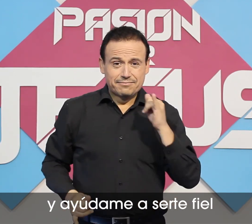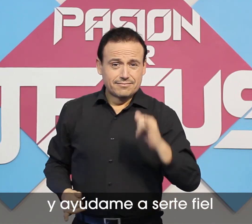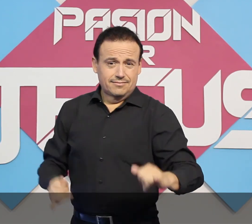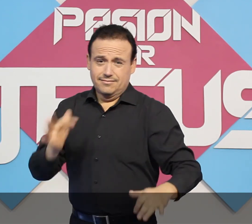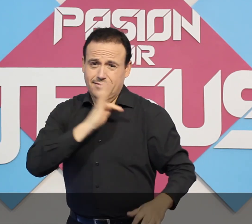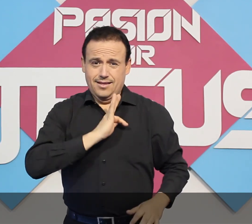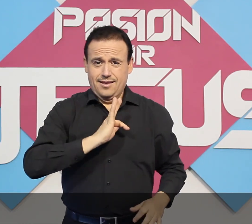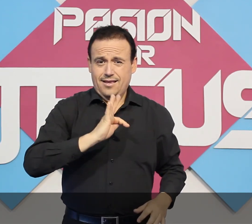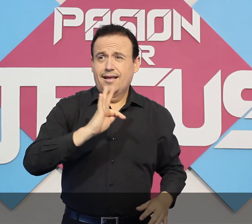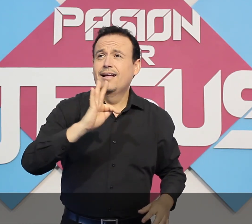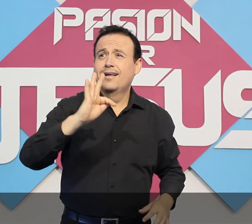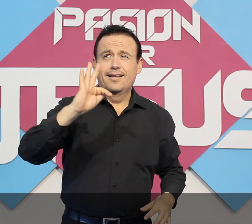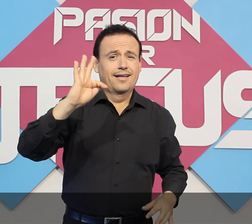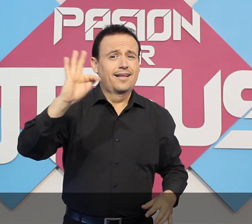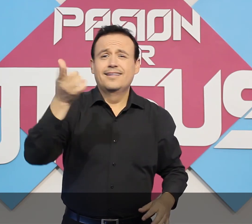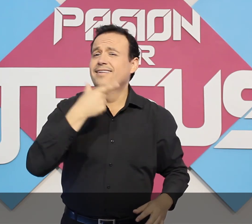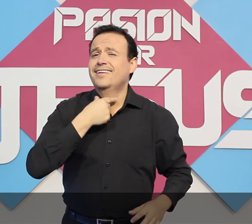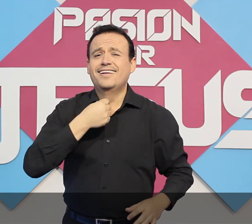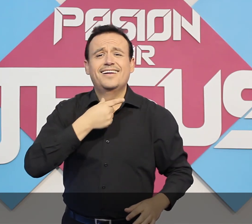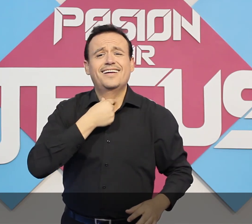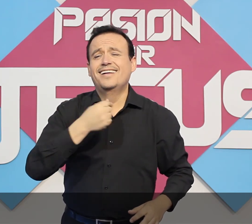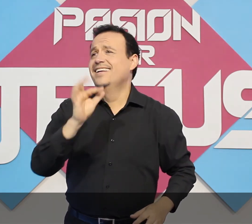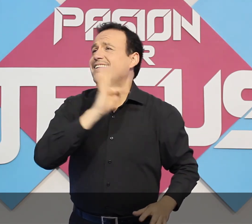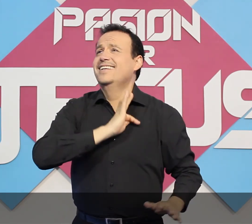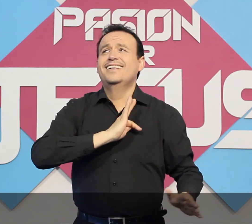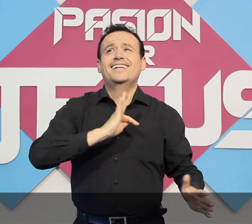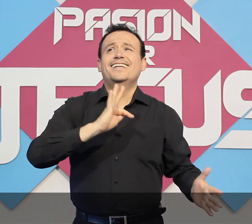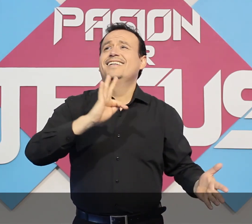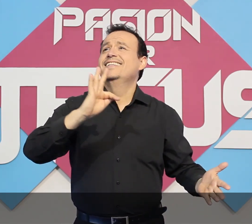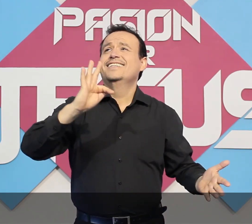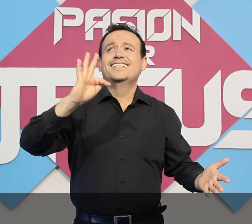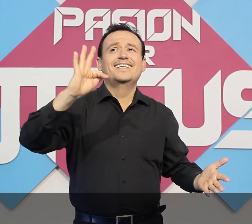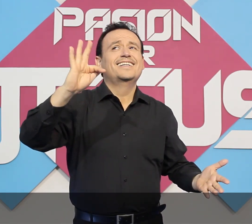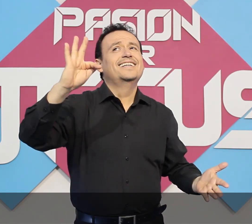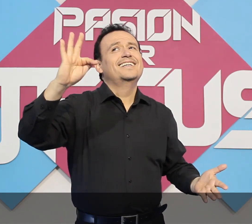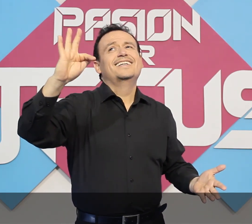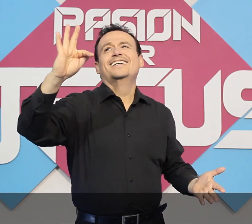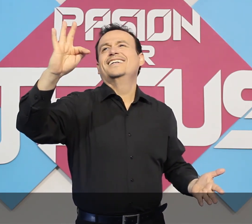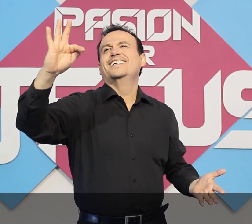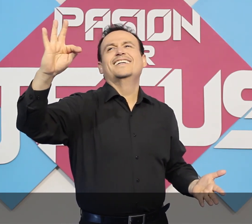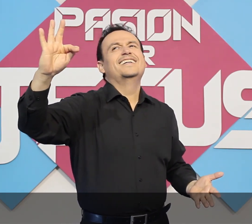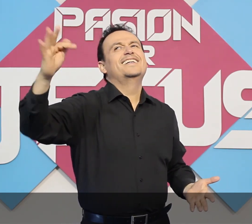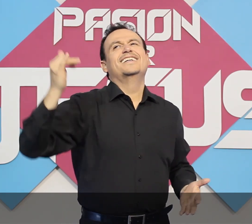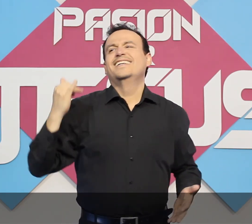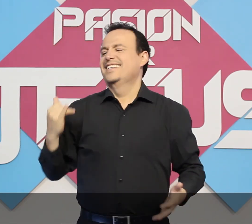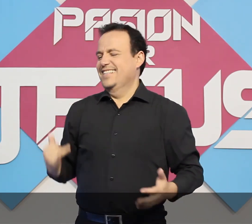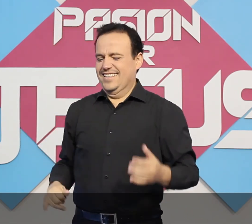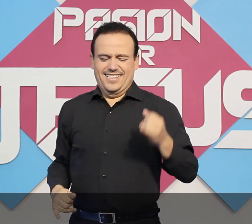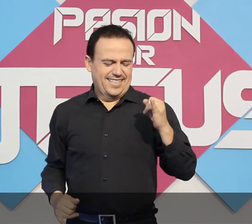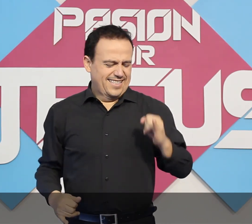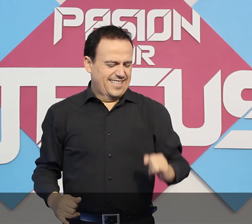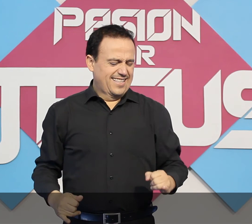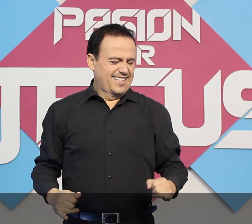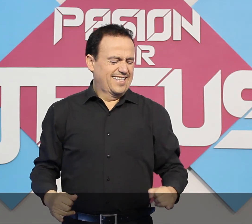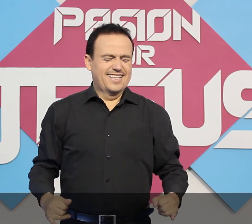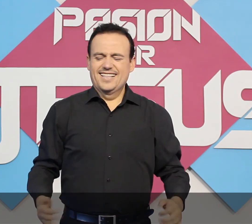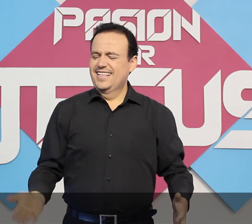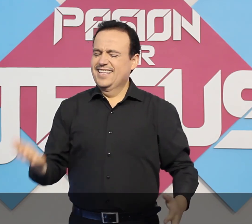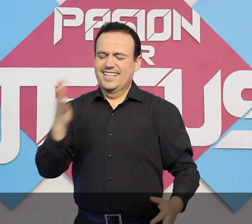Yo quiero ser de fiel Yo quiero Cámbiame